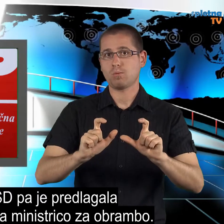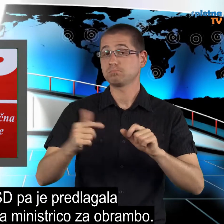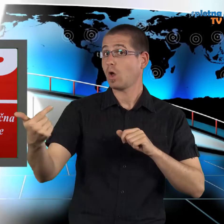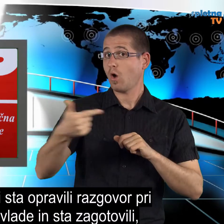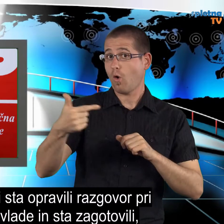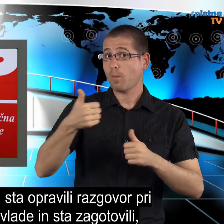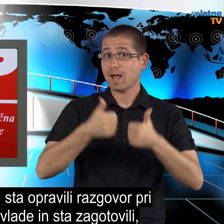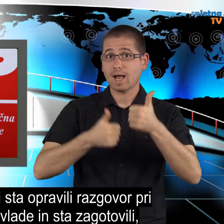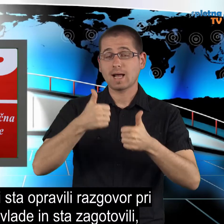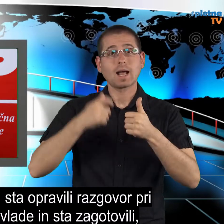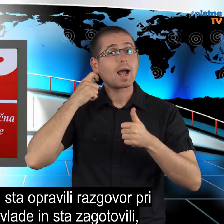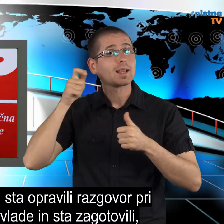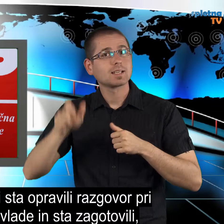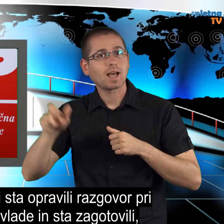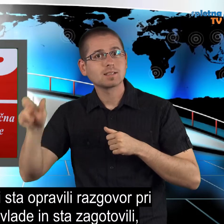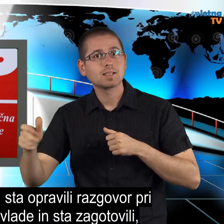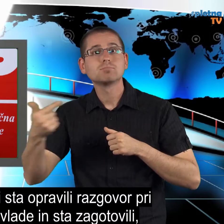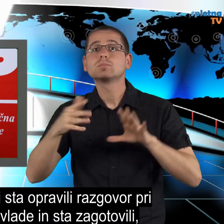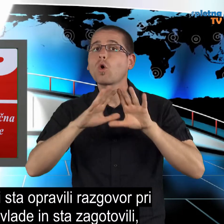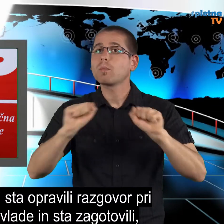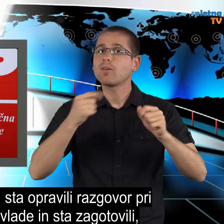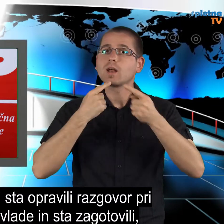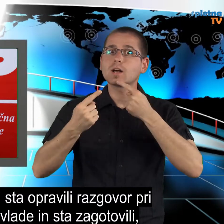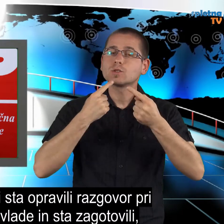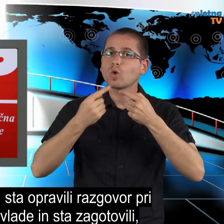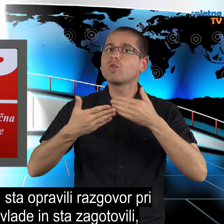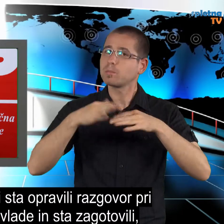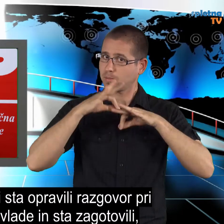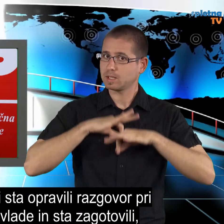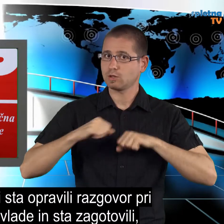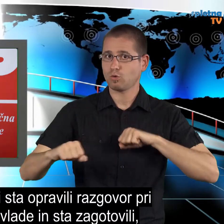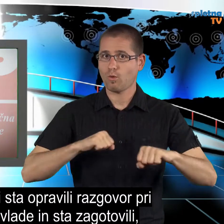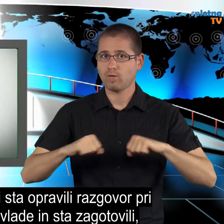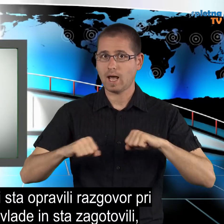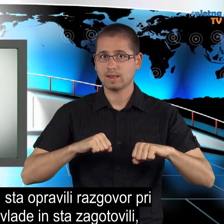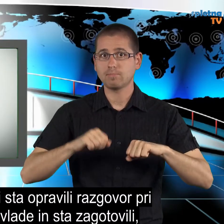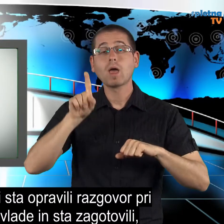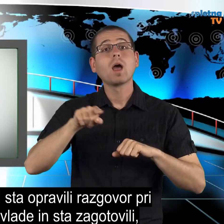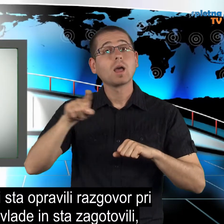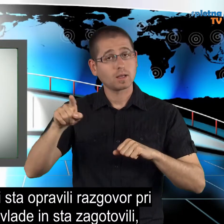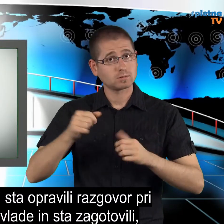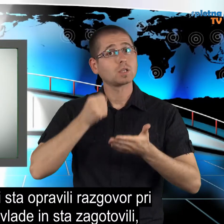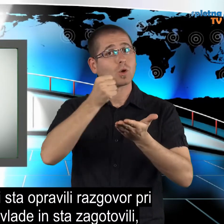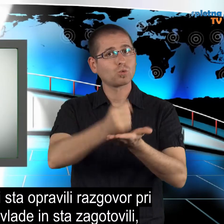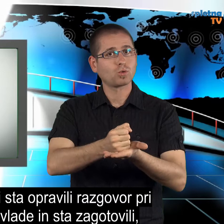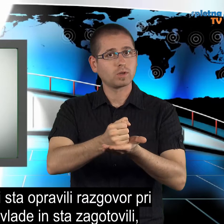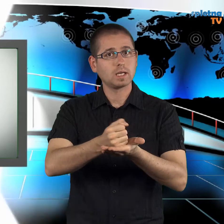Obe kandidatki sta opravili razgovor pri predsedniku vlade in sta zagotovili, da sta brez madežo iz preteklosti.